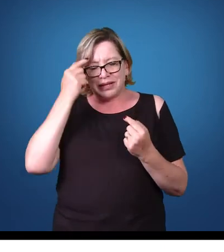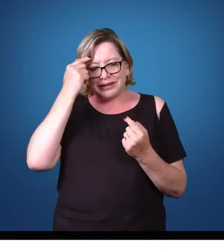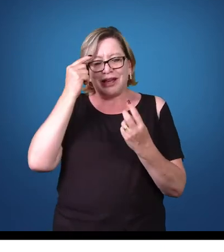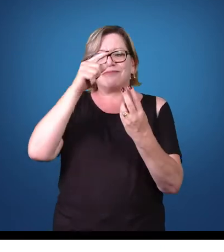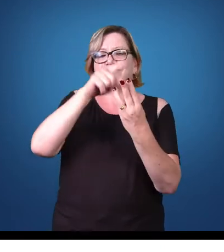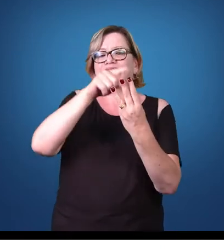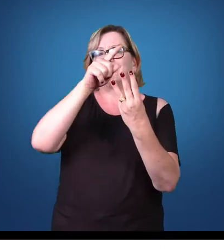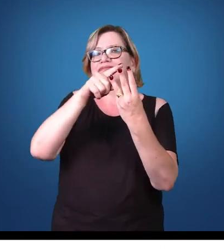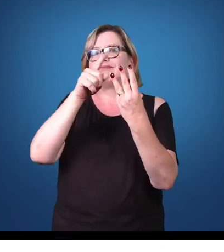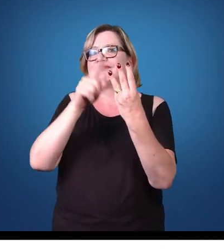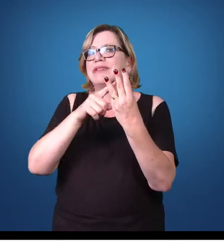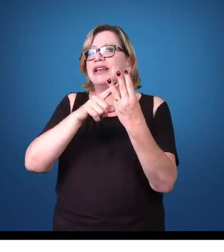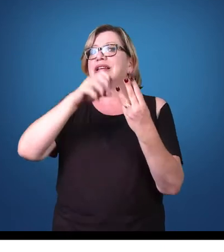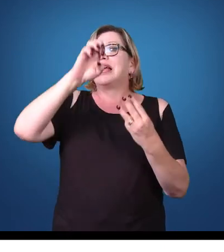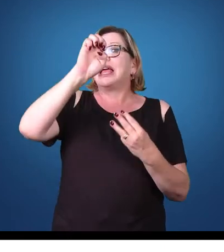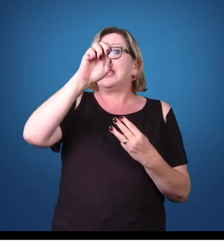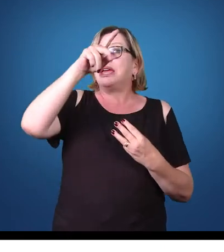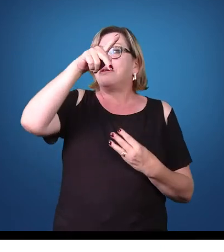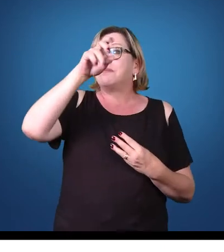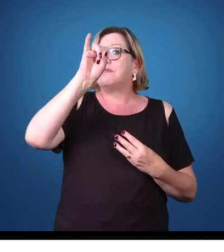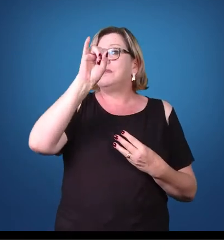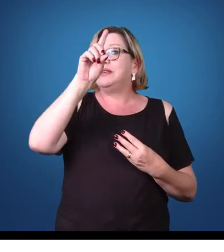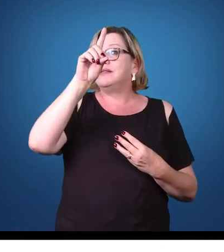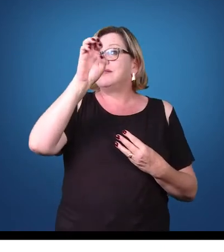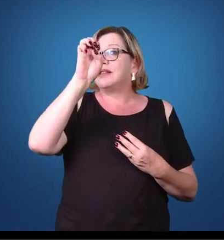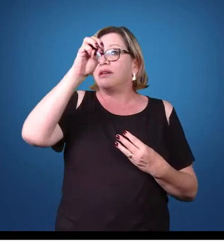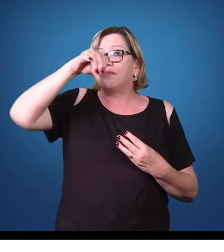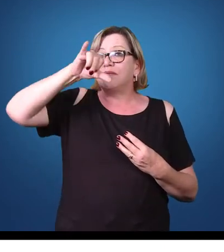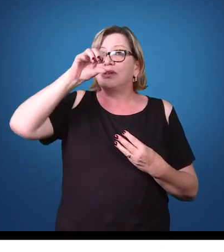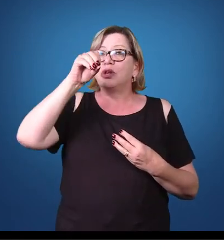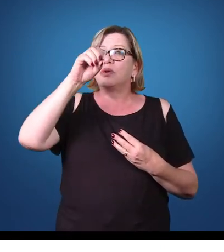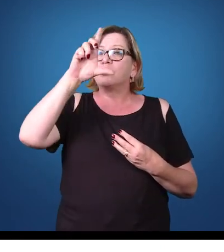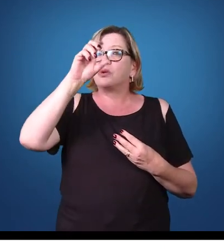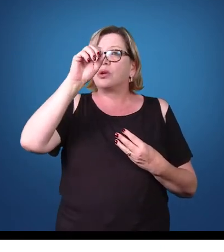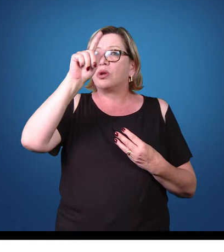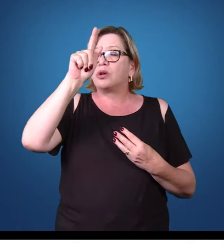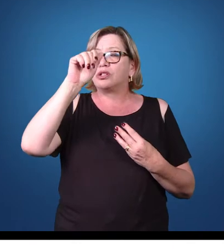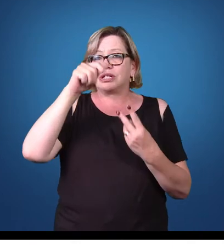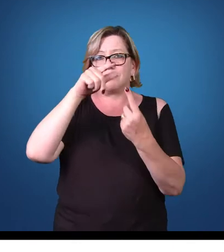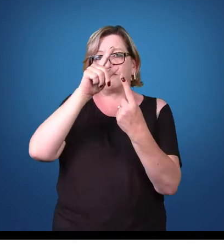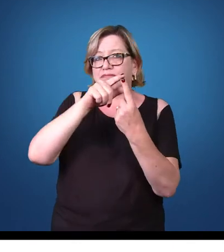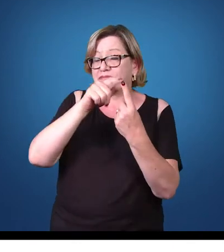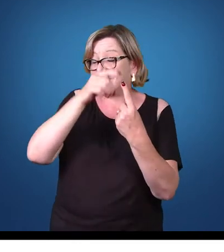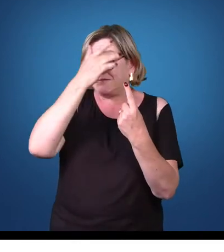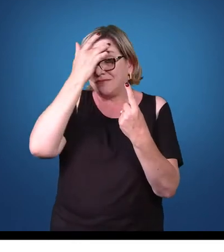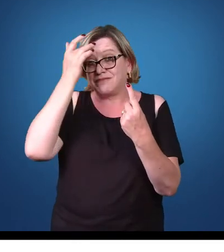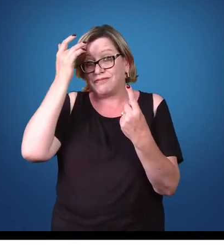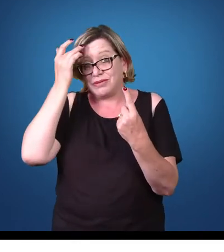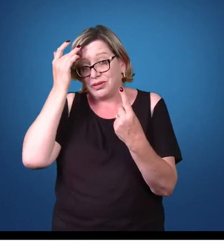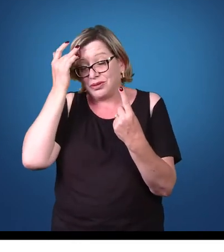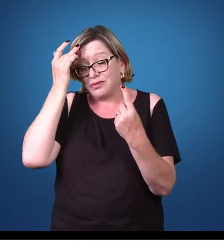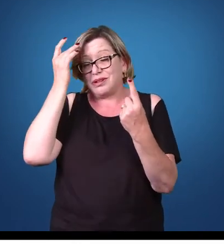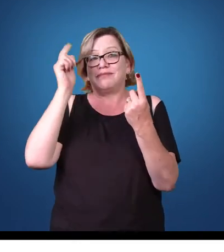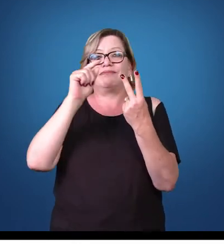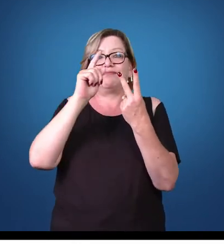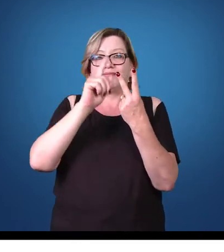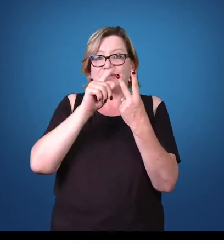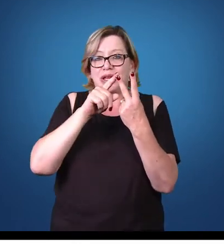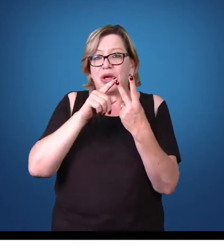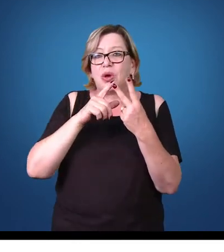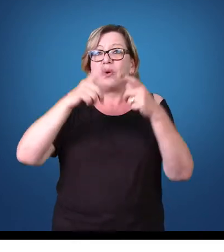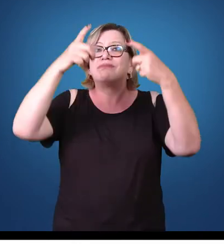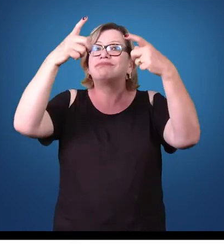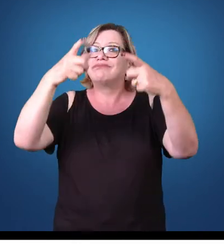epidemiológica, em que ela considera o hospedeiro, considera o